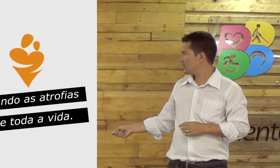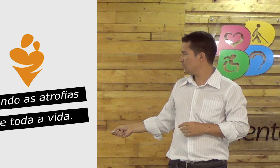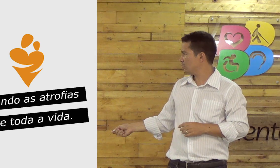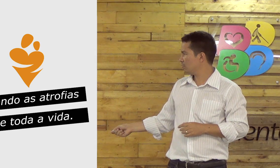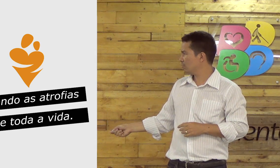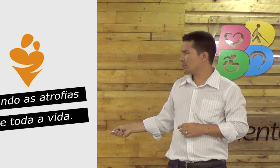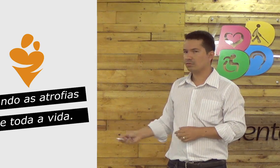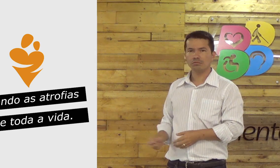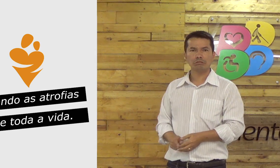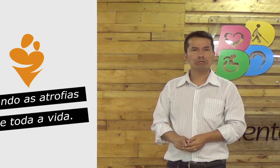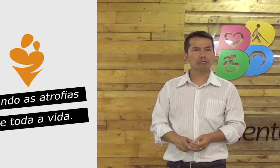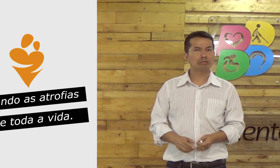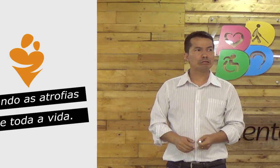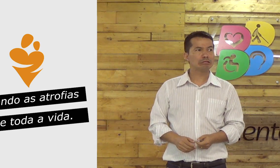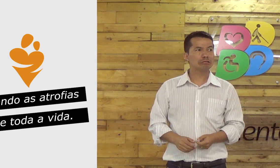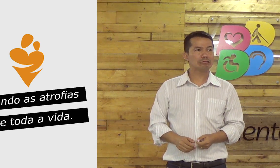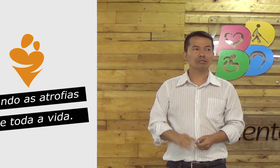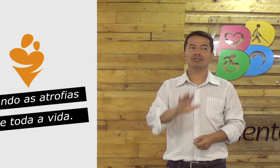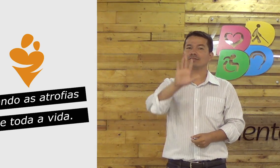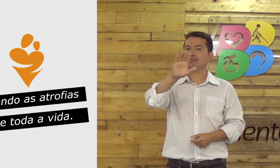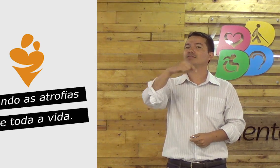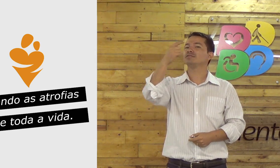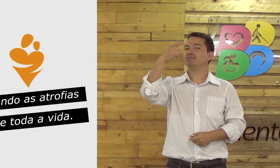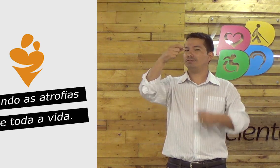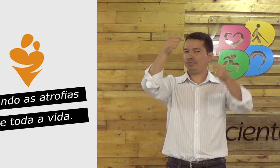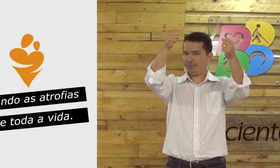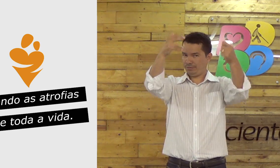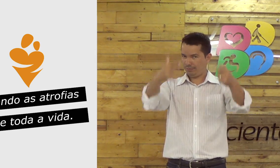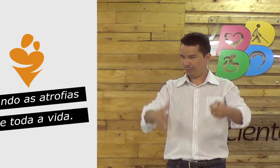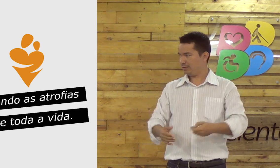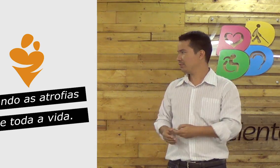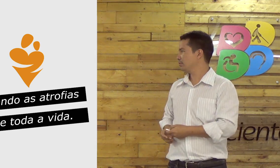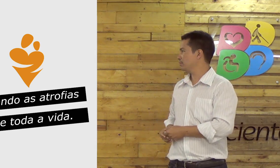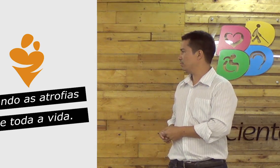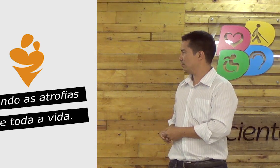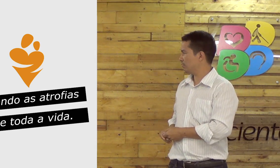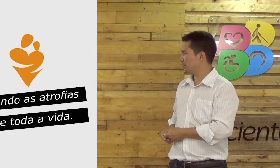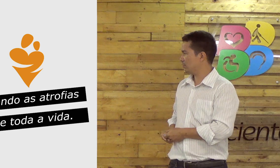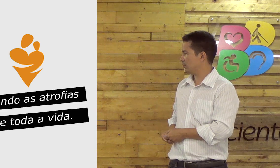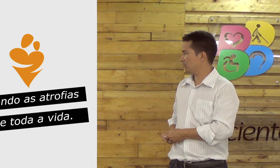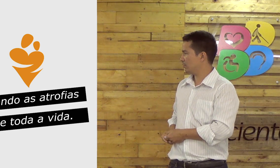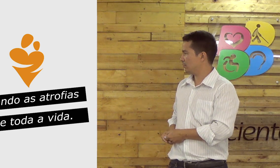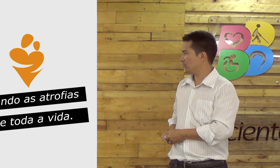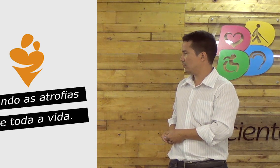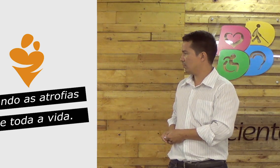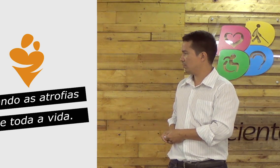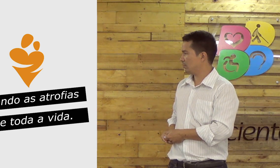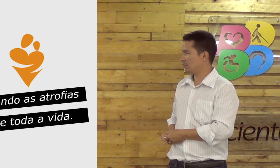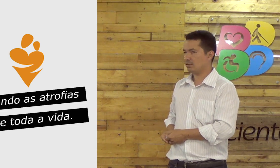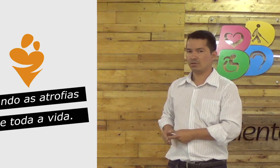As atrofias. Depois eu vou explicar sobre essa palavra. de toda